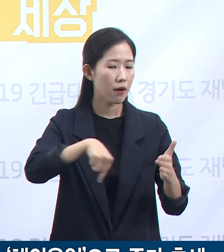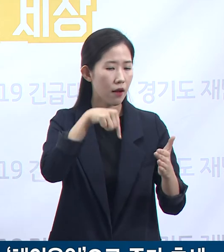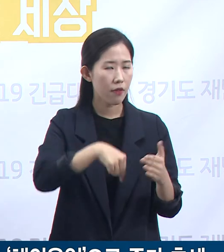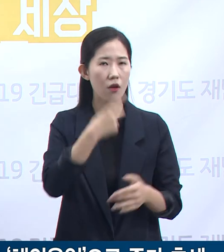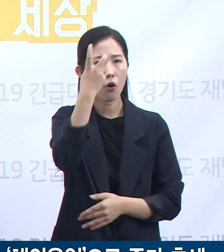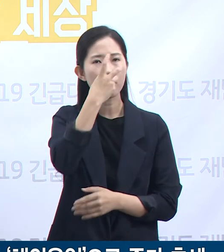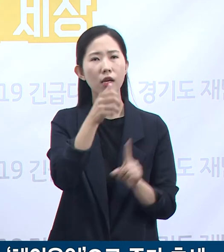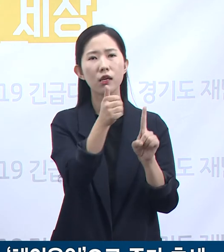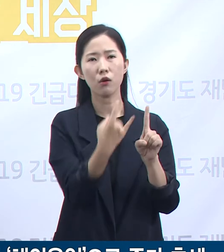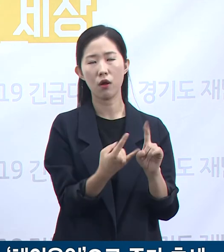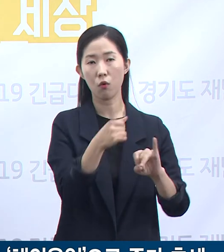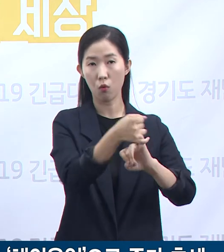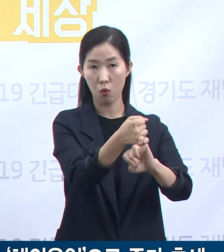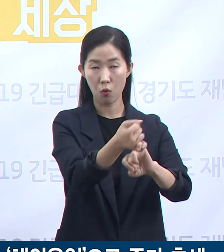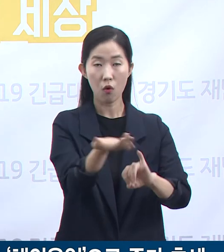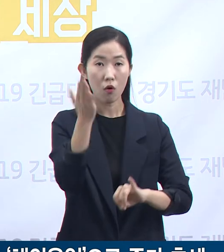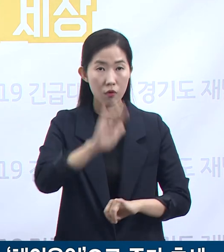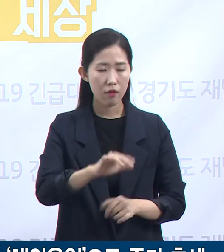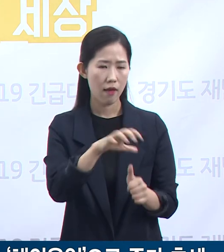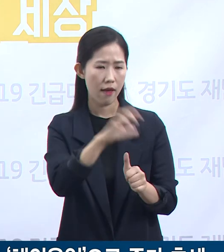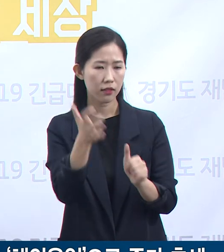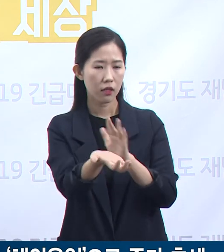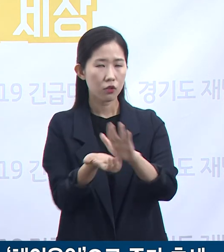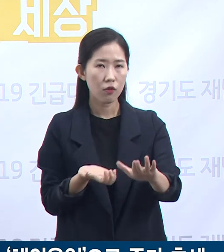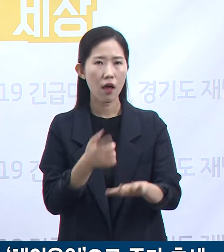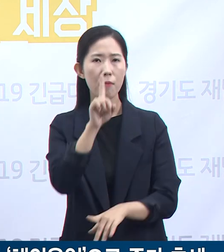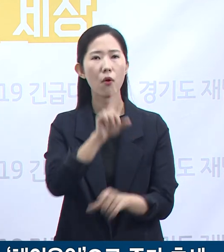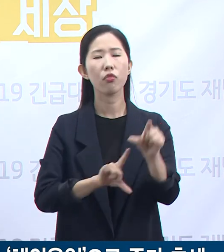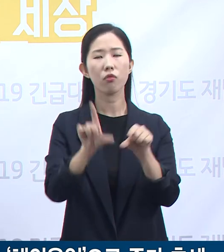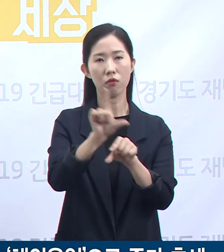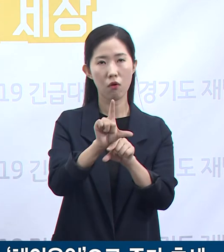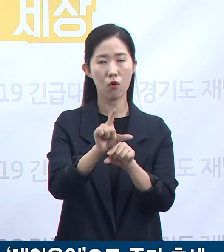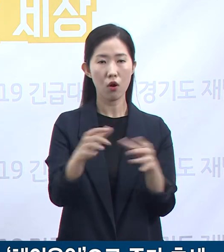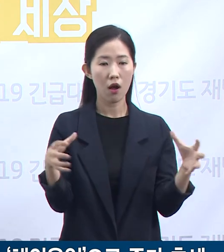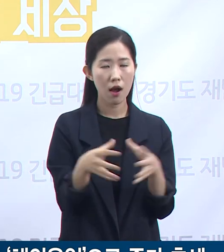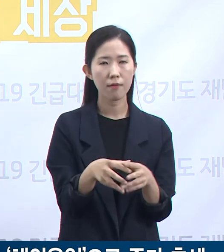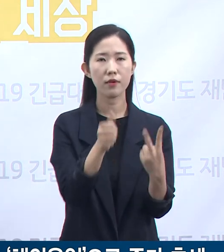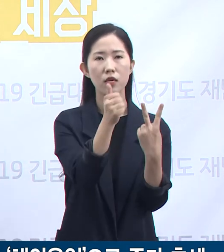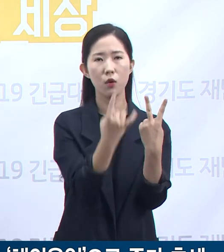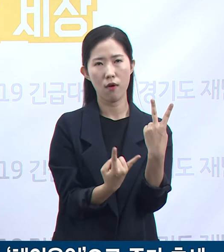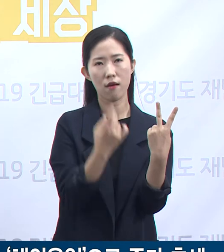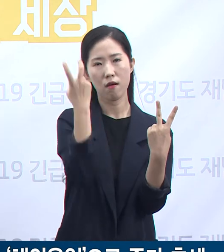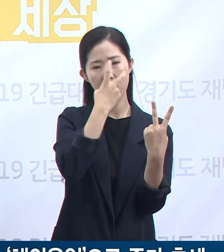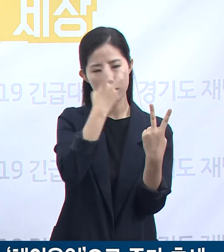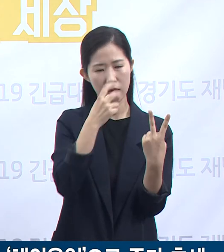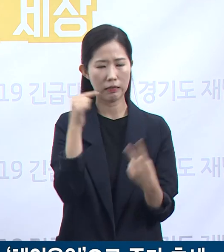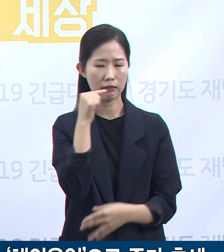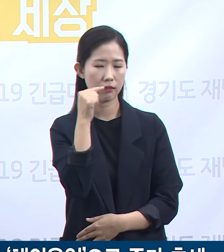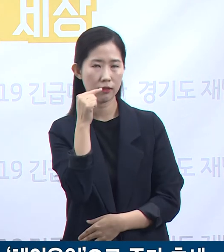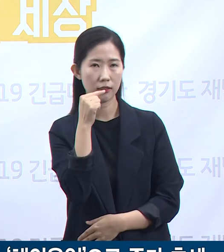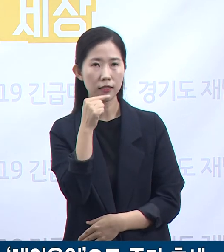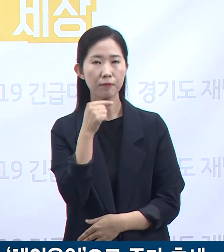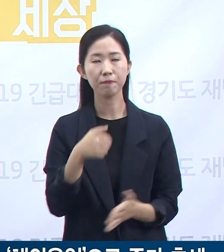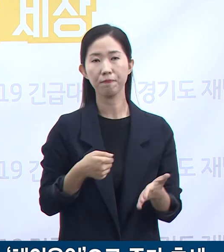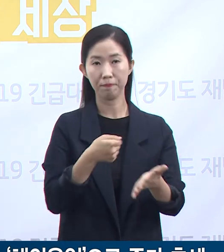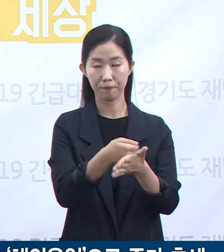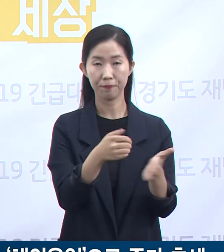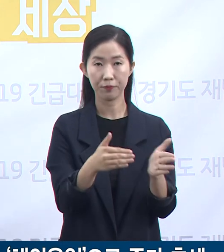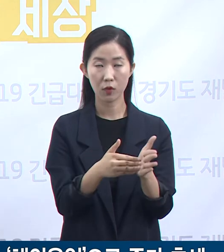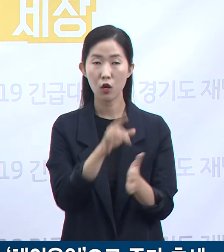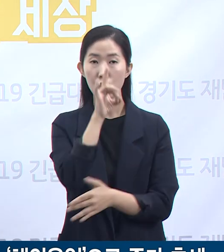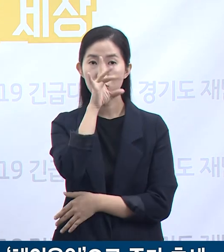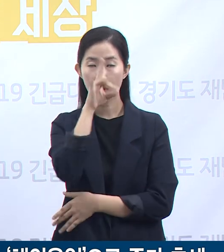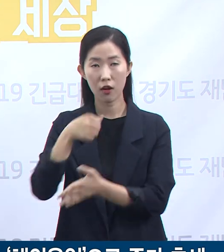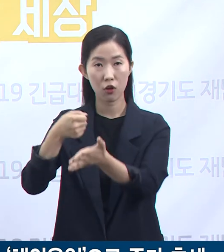입국 후 자가격리 해제 이전에 한 번 더 검사를 실시하는 것으로 관리가 강화되었고 중앙의 지침에